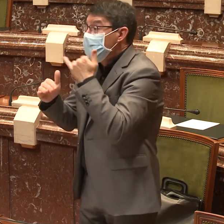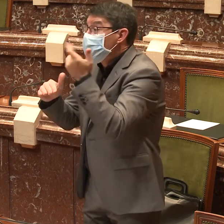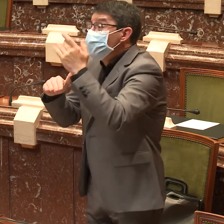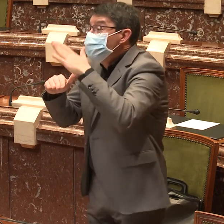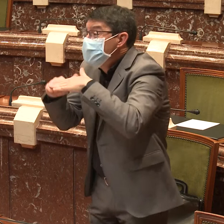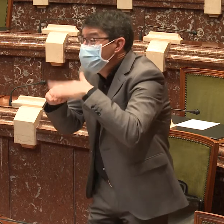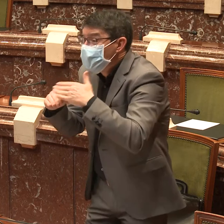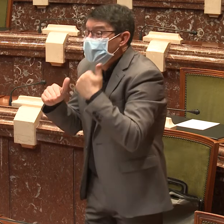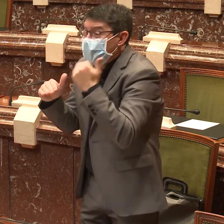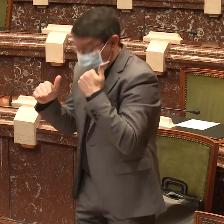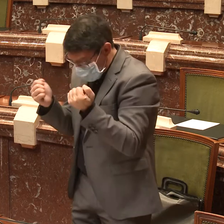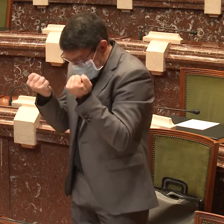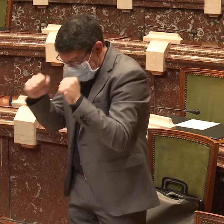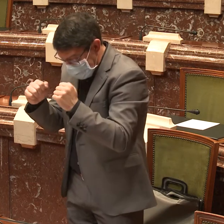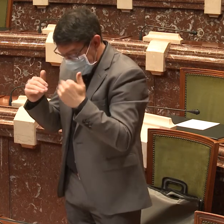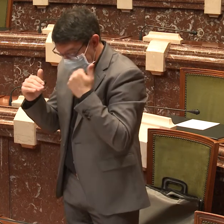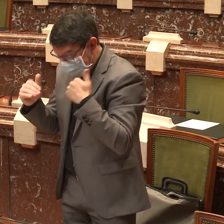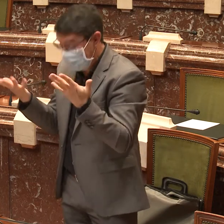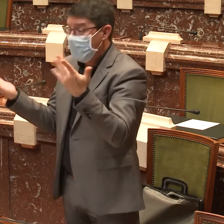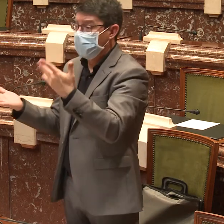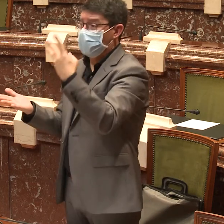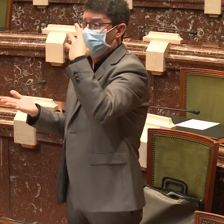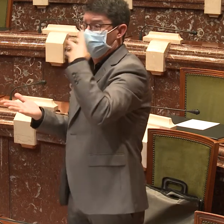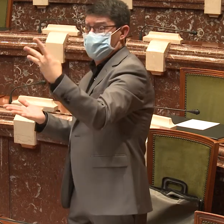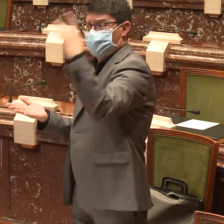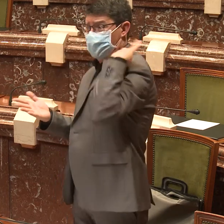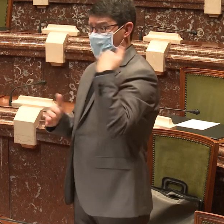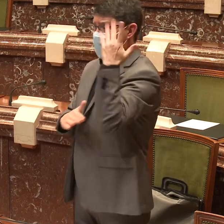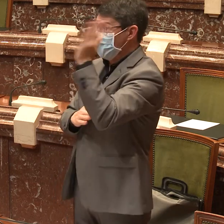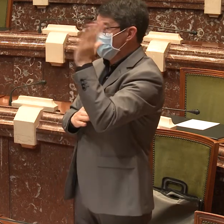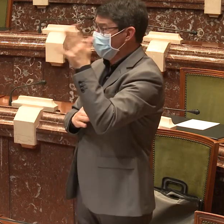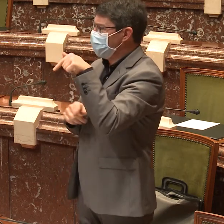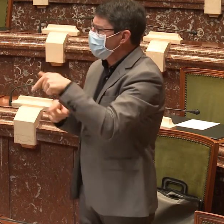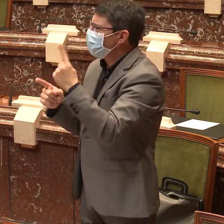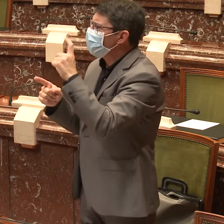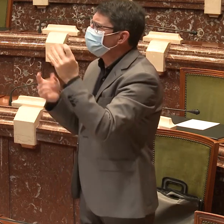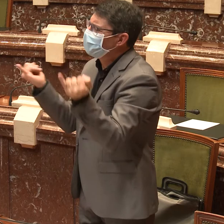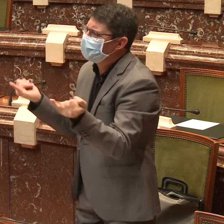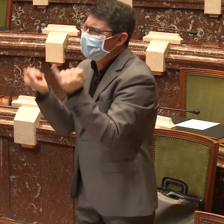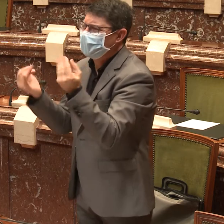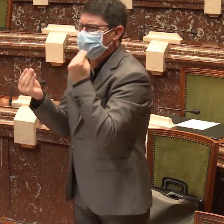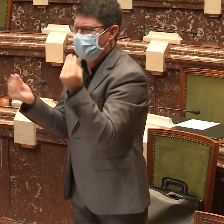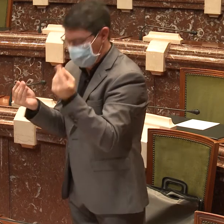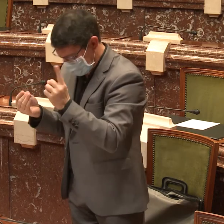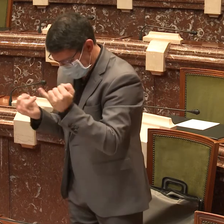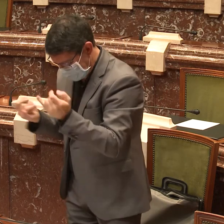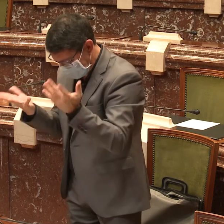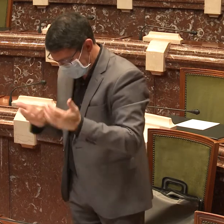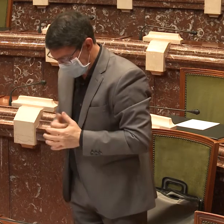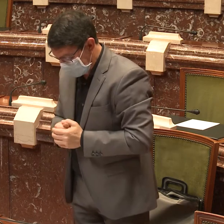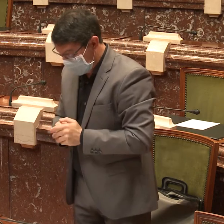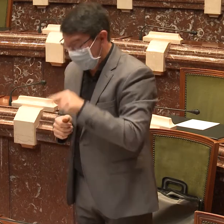algunos mínimos, esta situación no se ha visto especialmente mejorada desde mi última comparecencia en esta comisión en 2016.